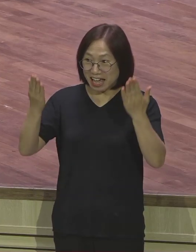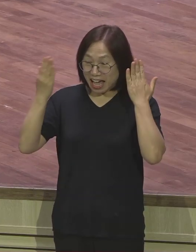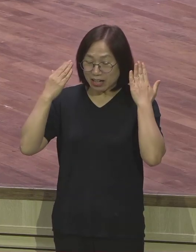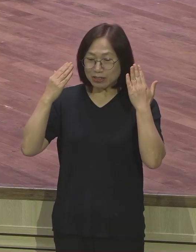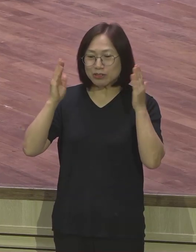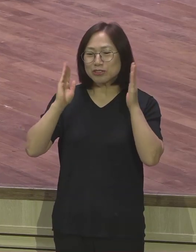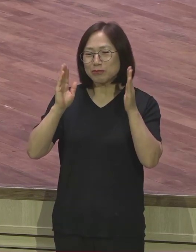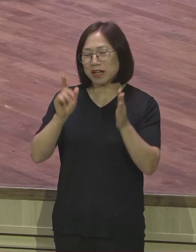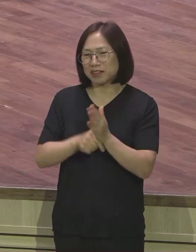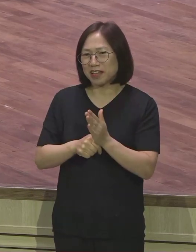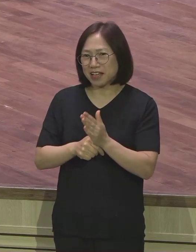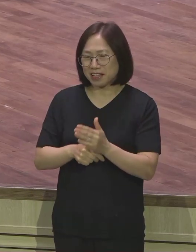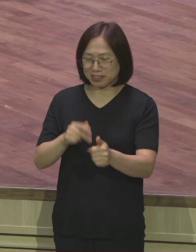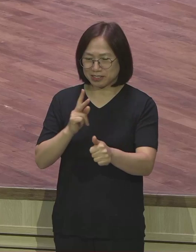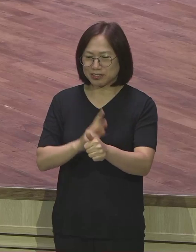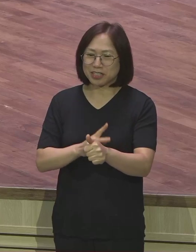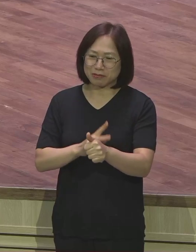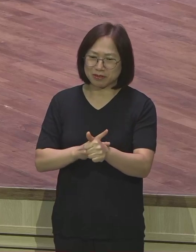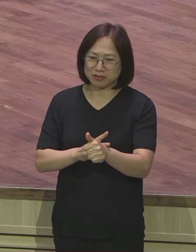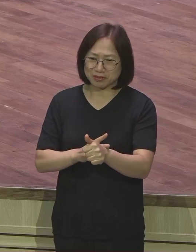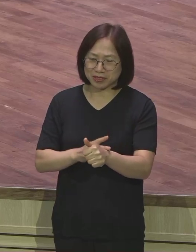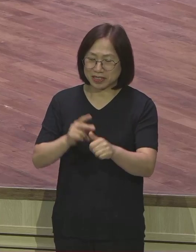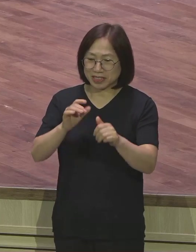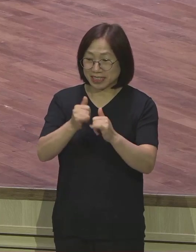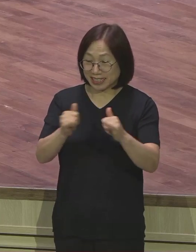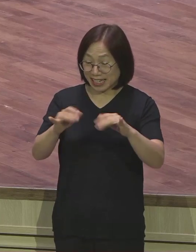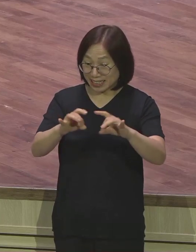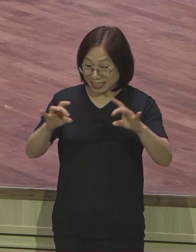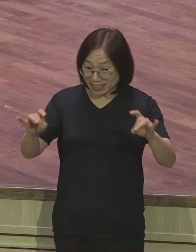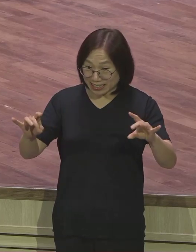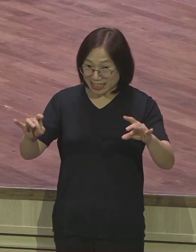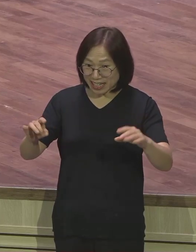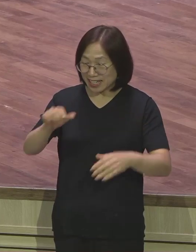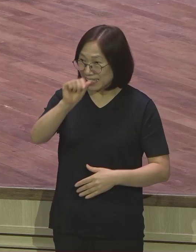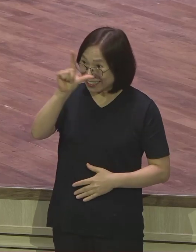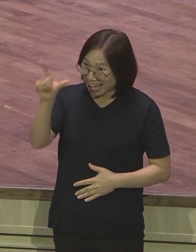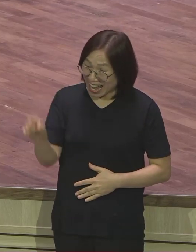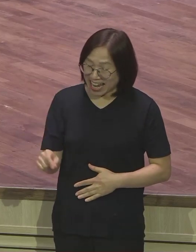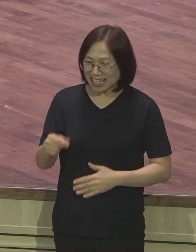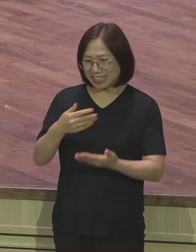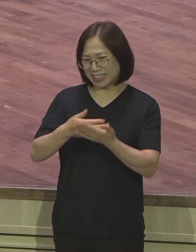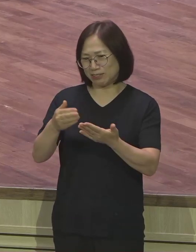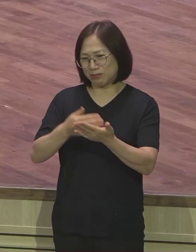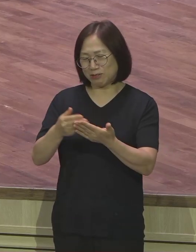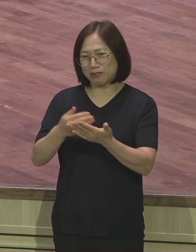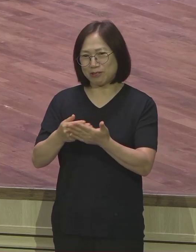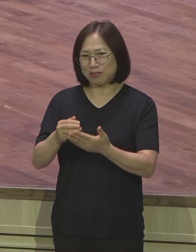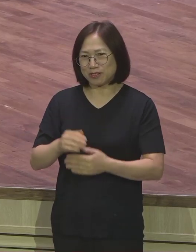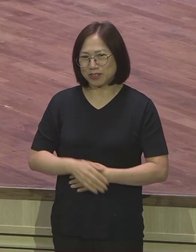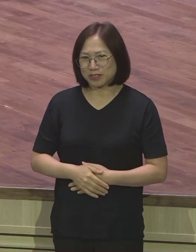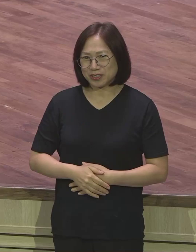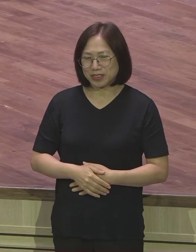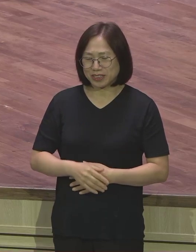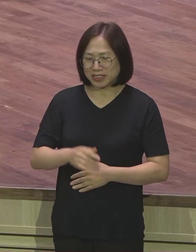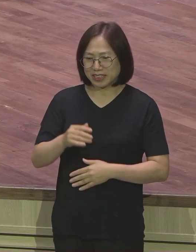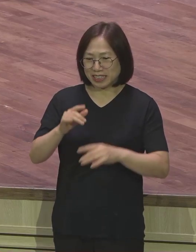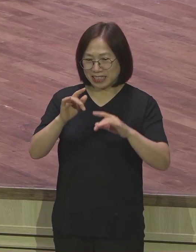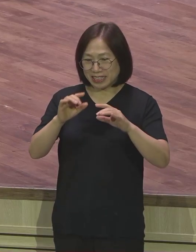선생님께서 각자 달을 그리고 달을 그리고 각자의 소원을 적는 시간을